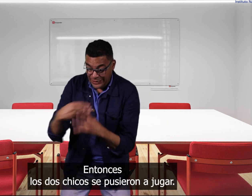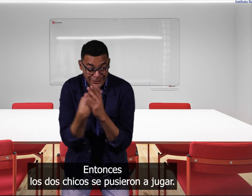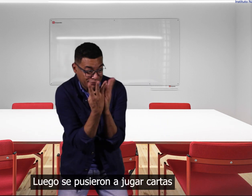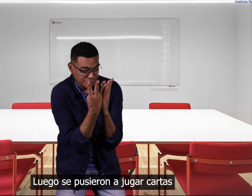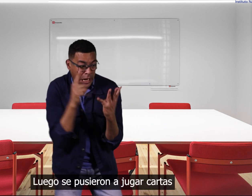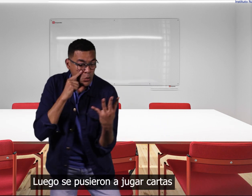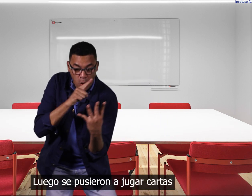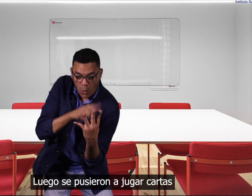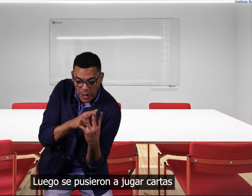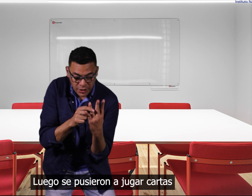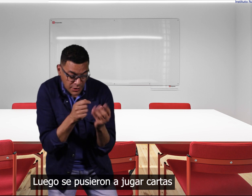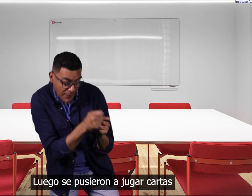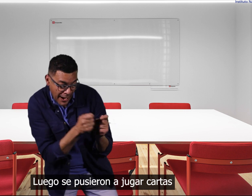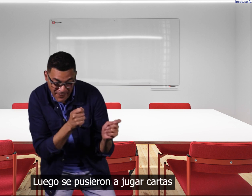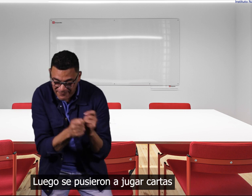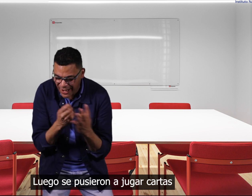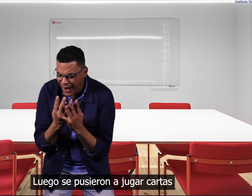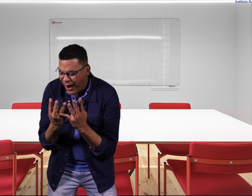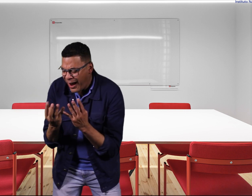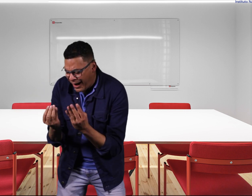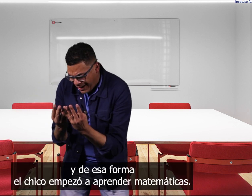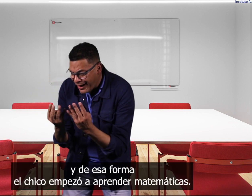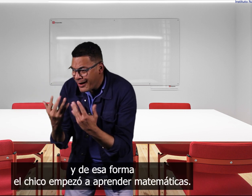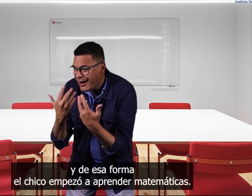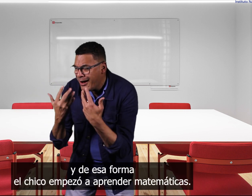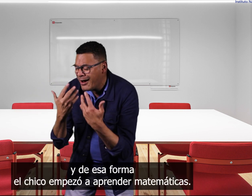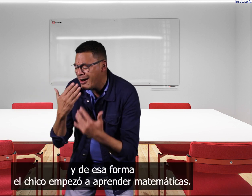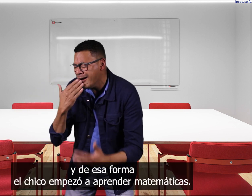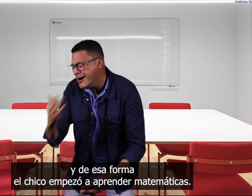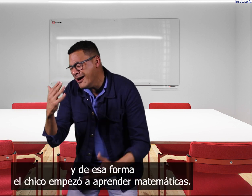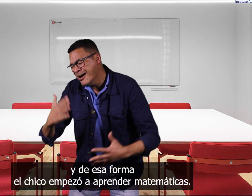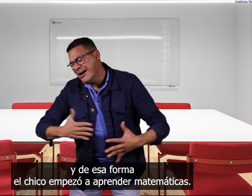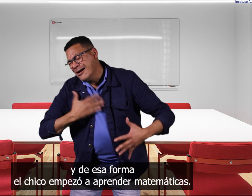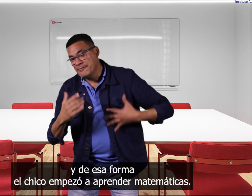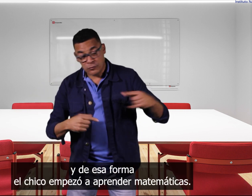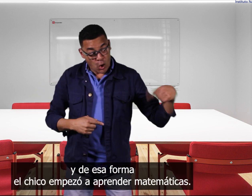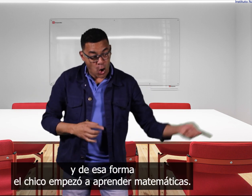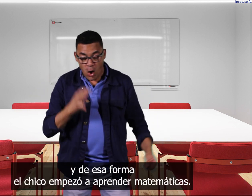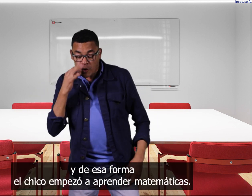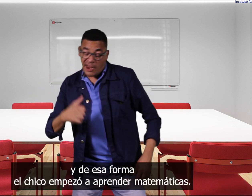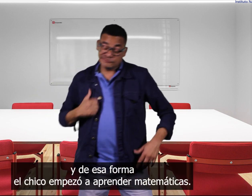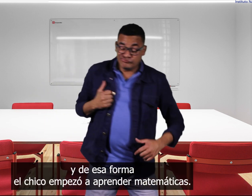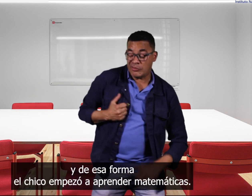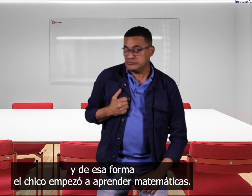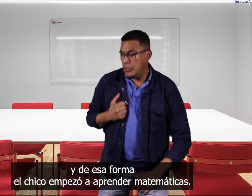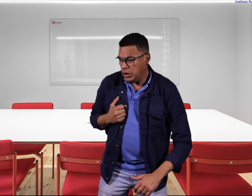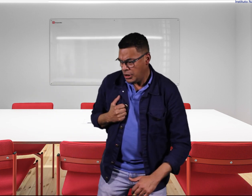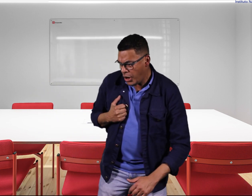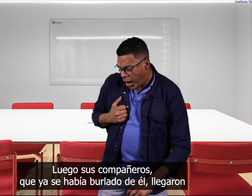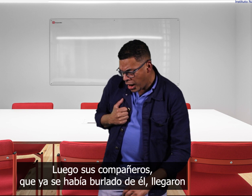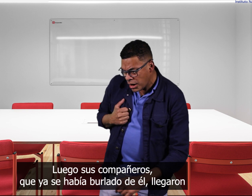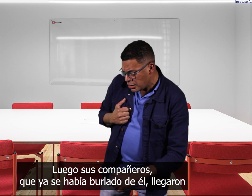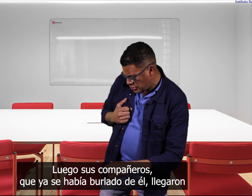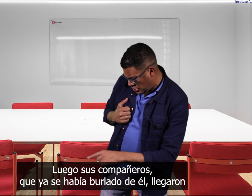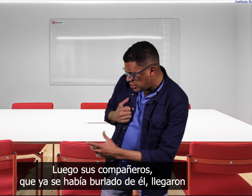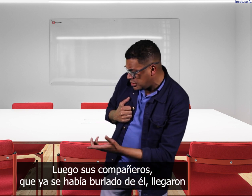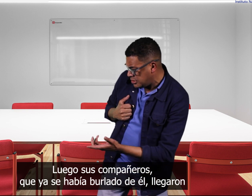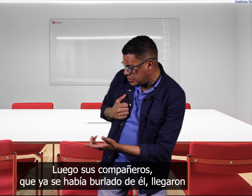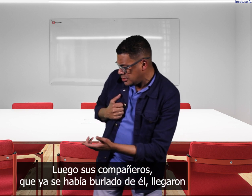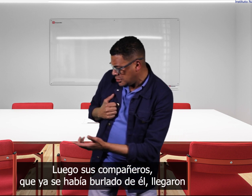luego se pusieron a jugar cartas y de esa forma el chico empezó a aprender matemáticas luego sus compañeros que